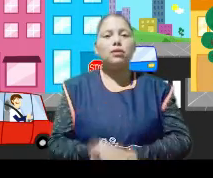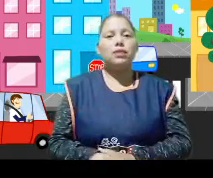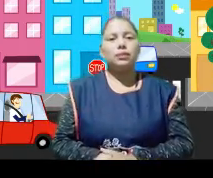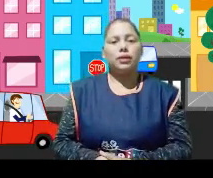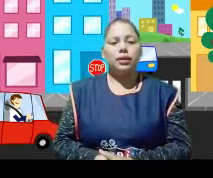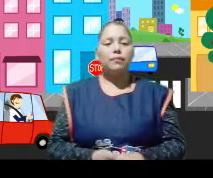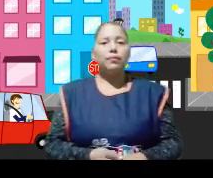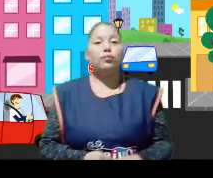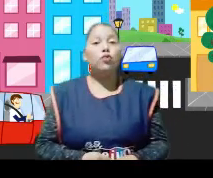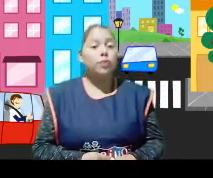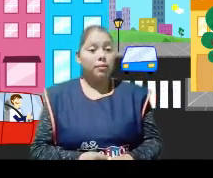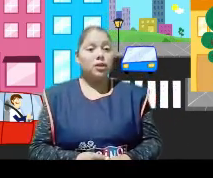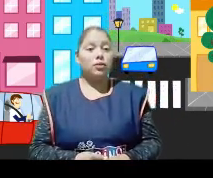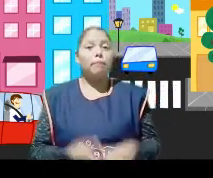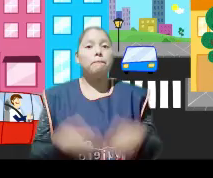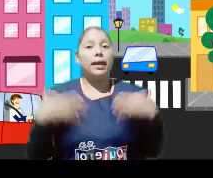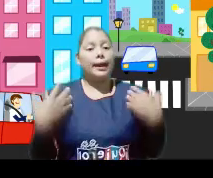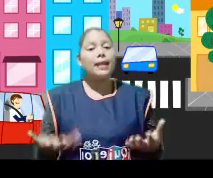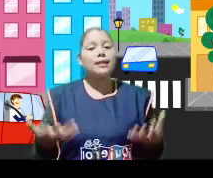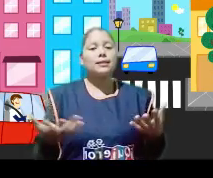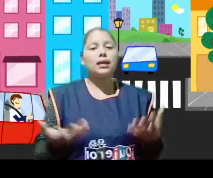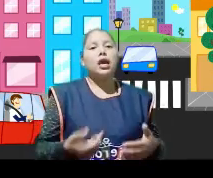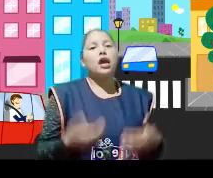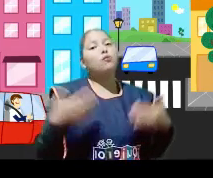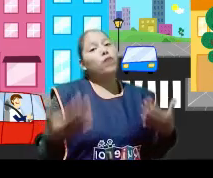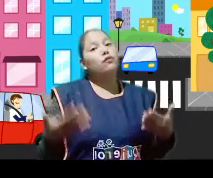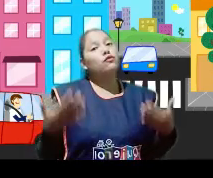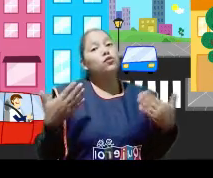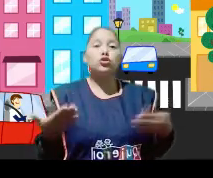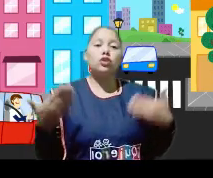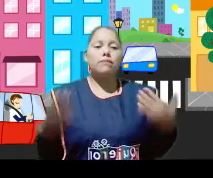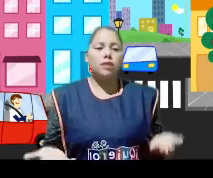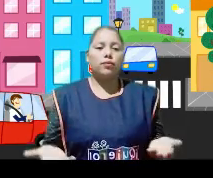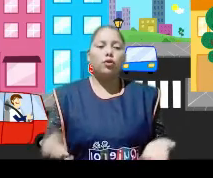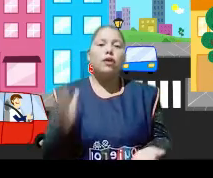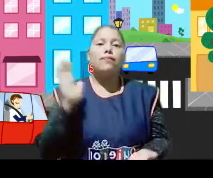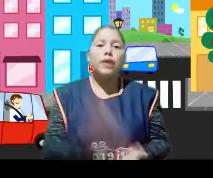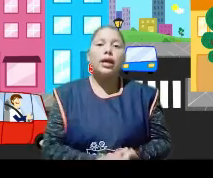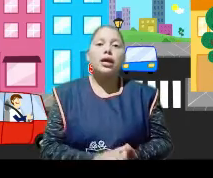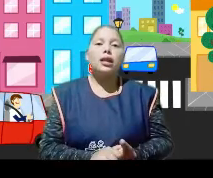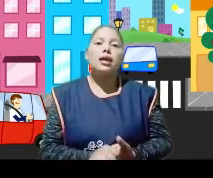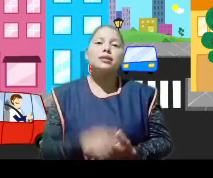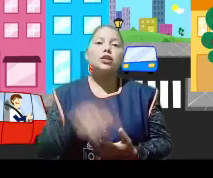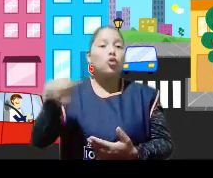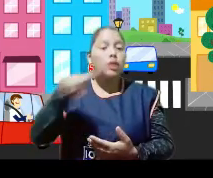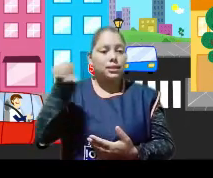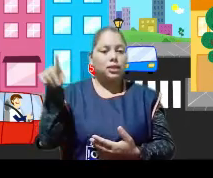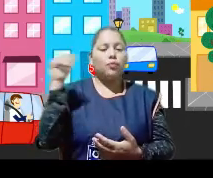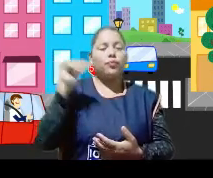acciones, ¿verdad? Muy bien, mis niños. Para garantizar el buen funcionamiento de la